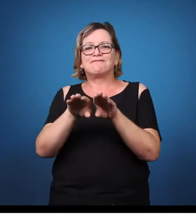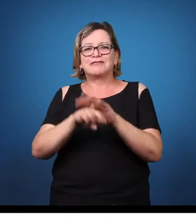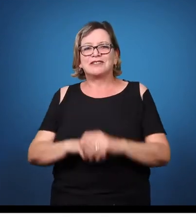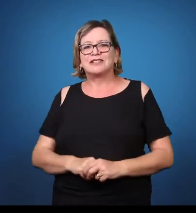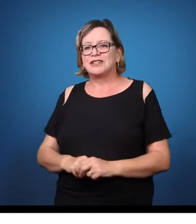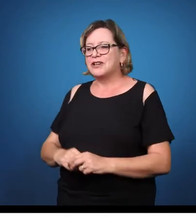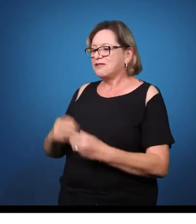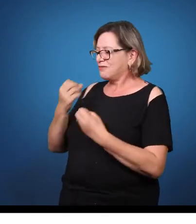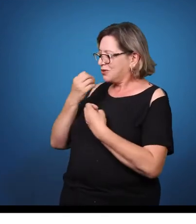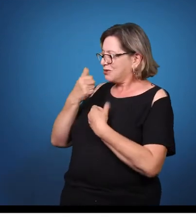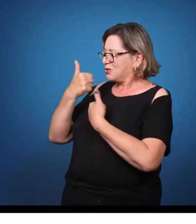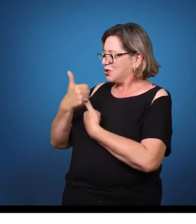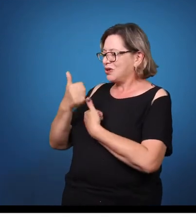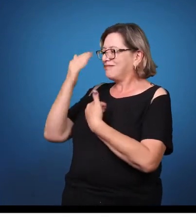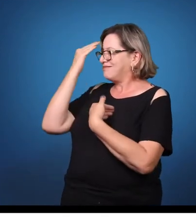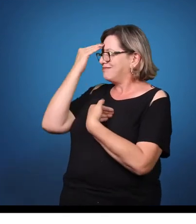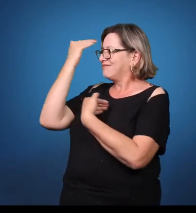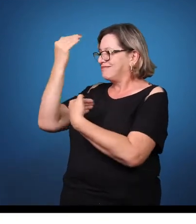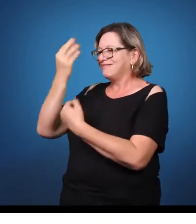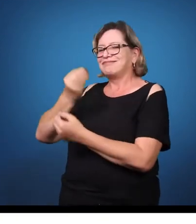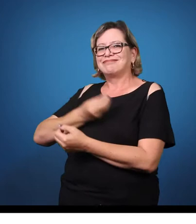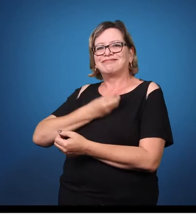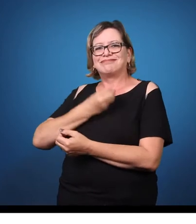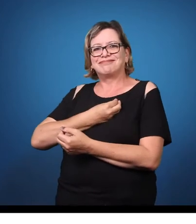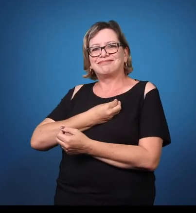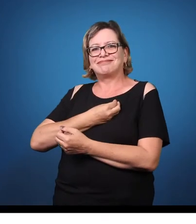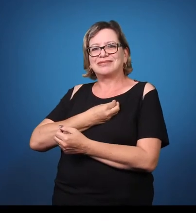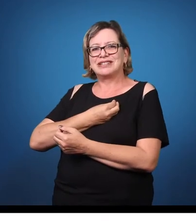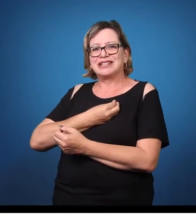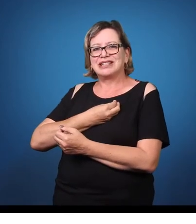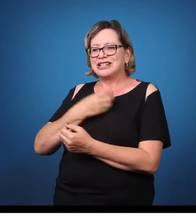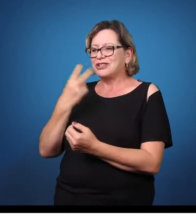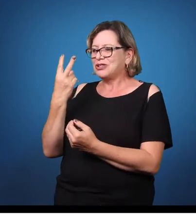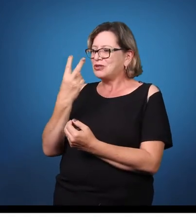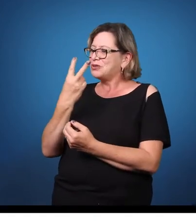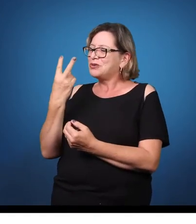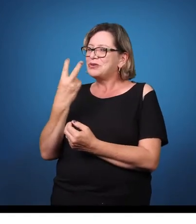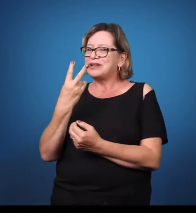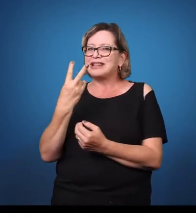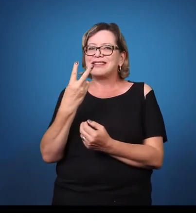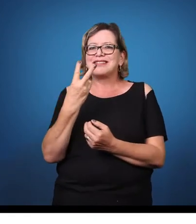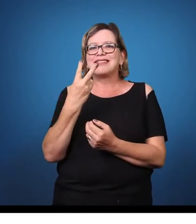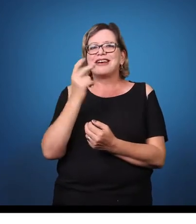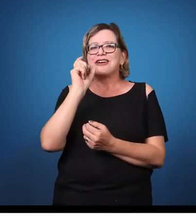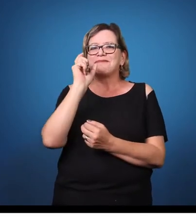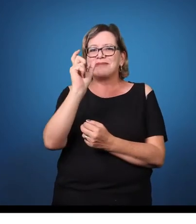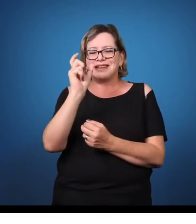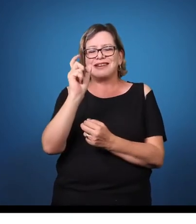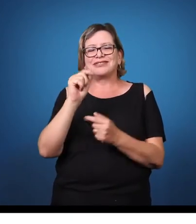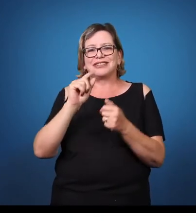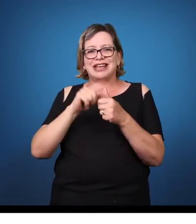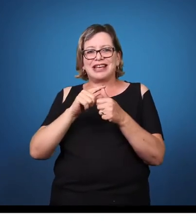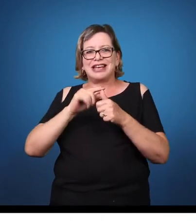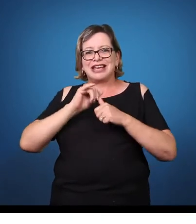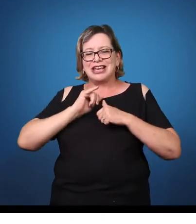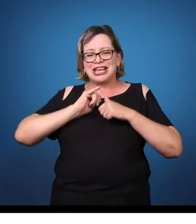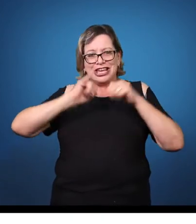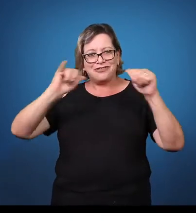aqui a gente faz uma formação, uma fala muito abrangente. É estudar hoje